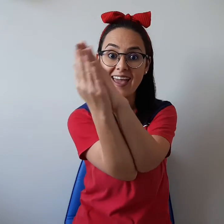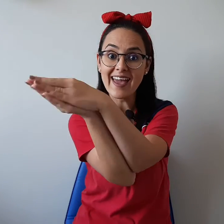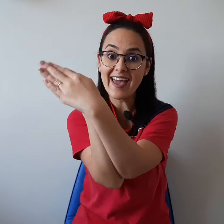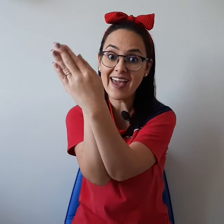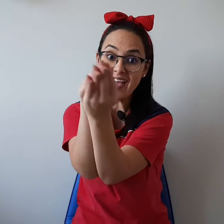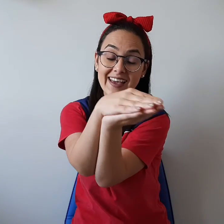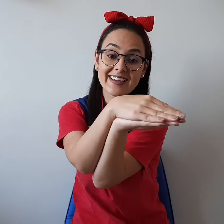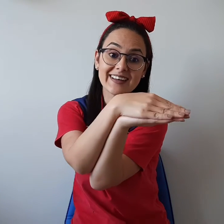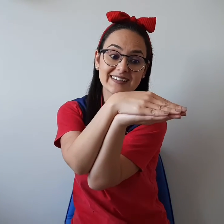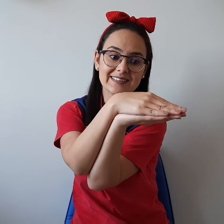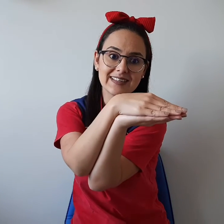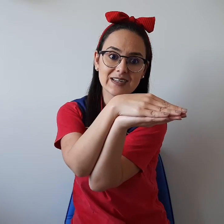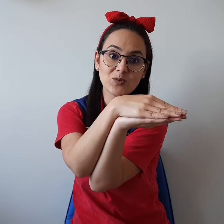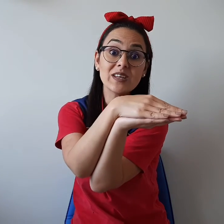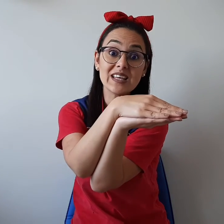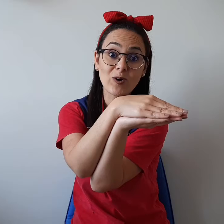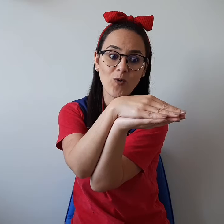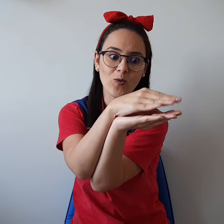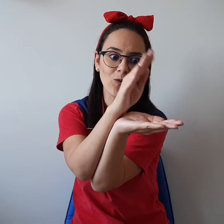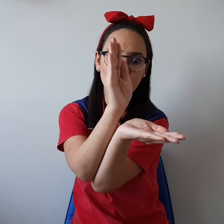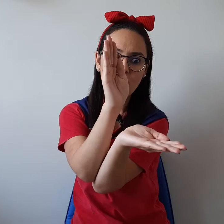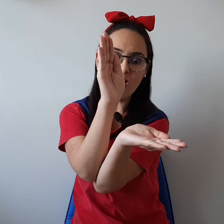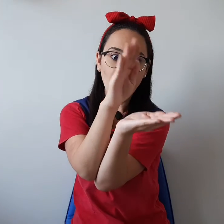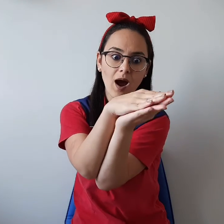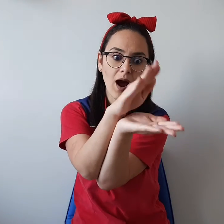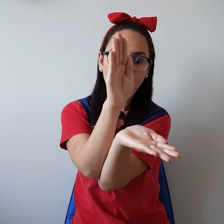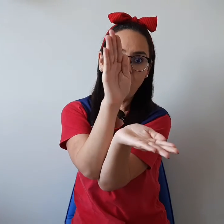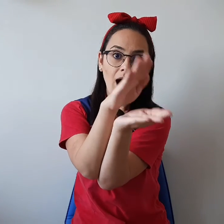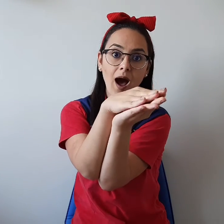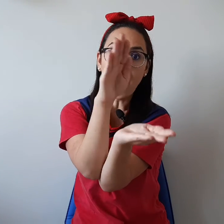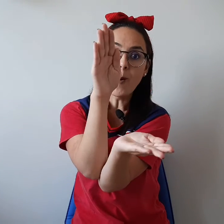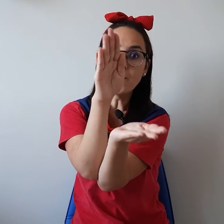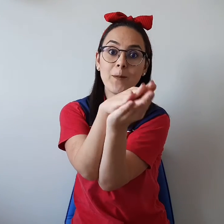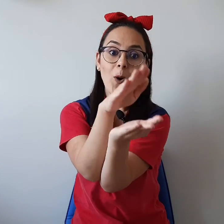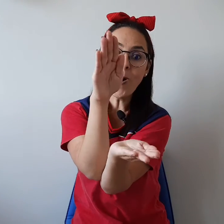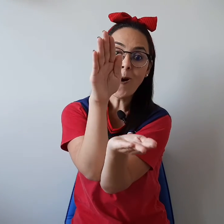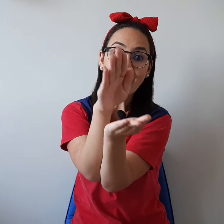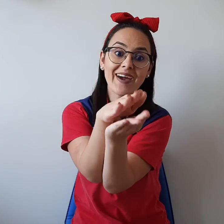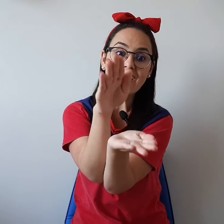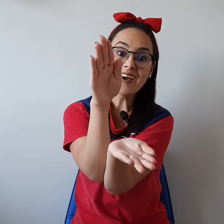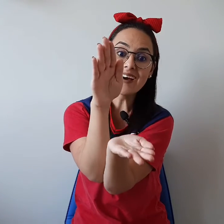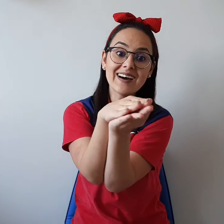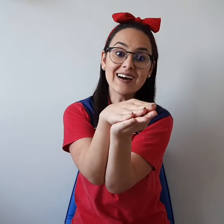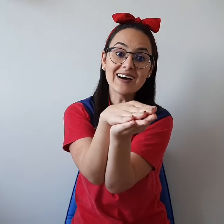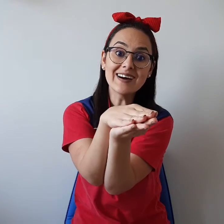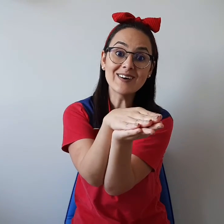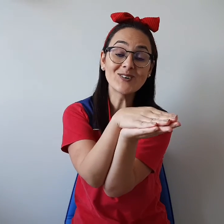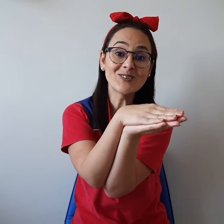grandão E com um bocão